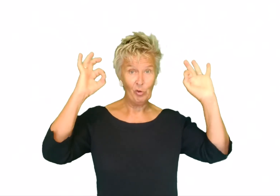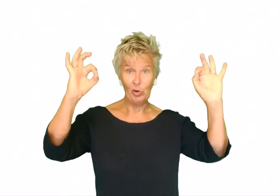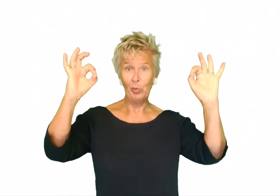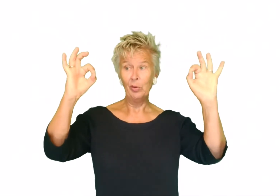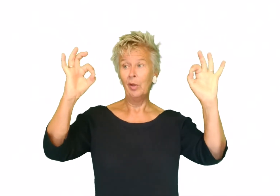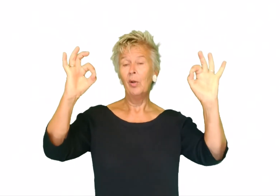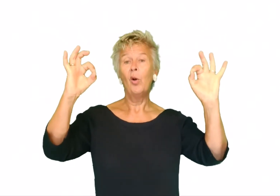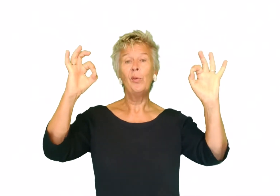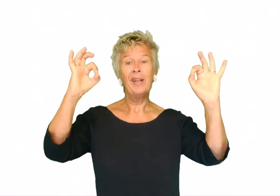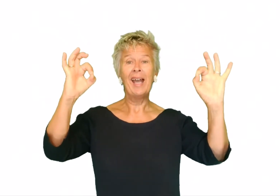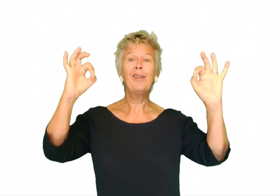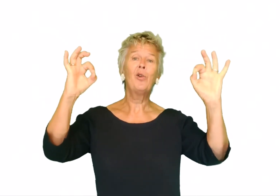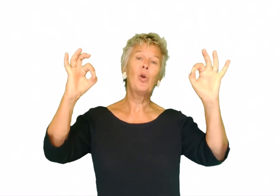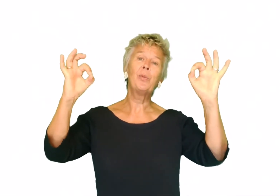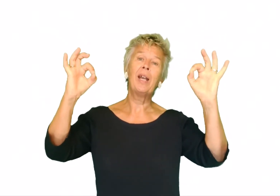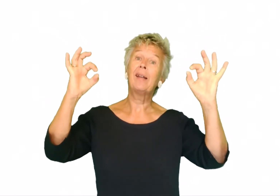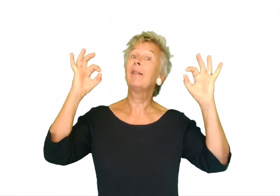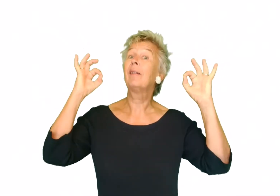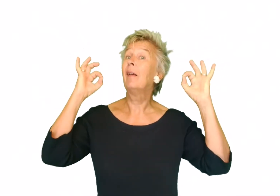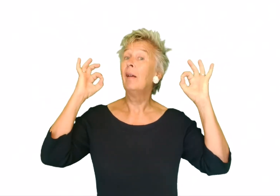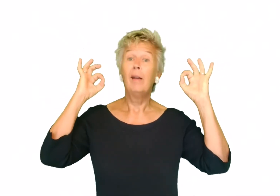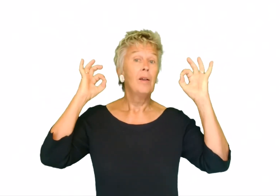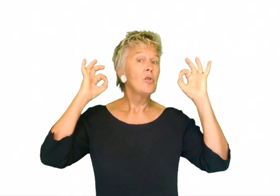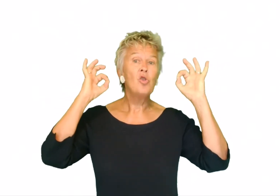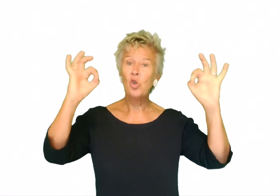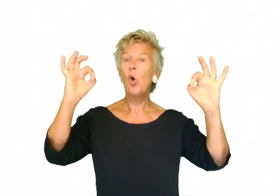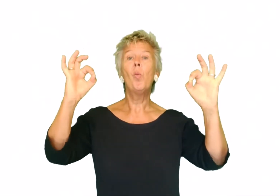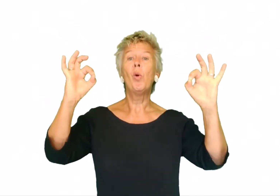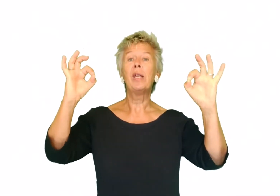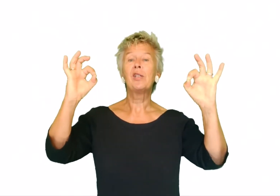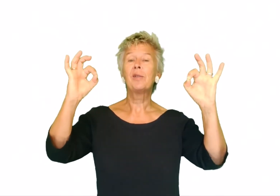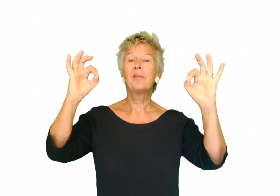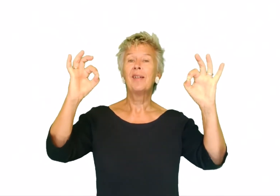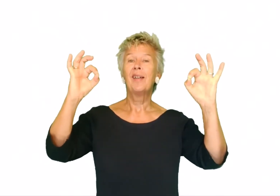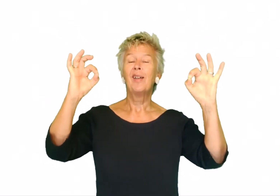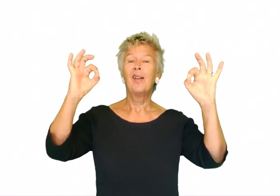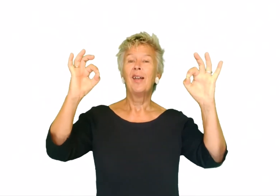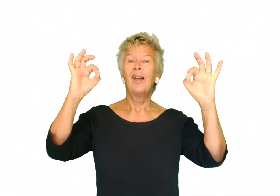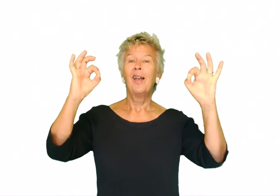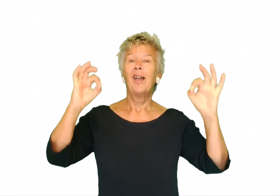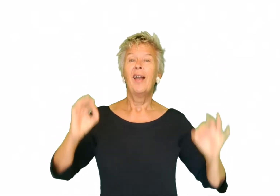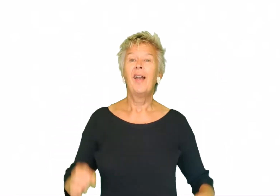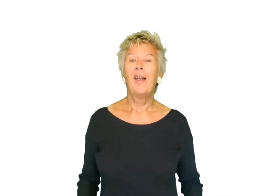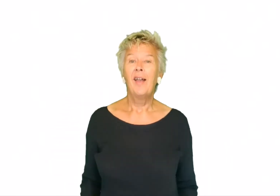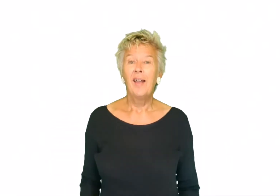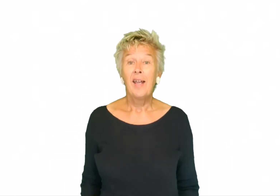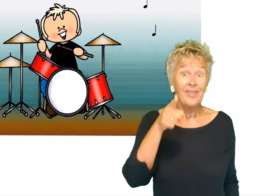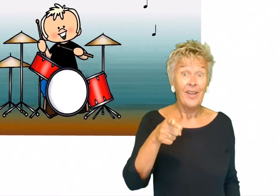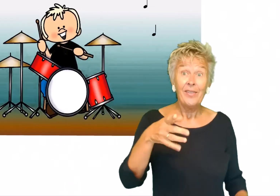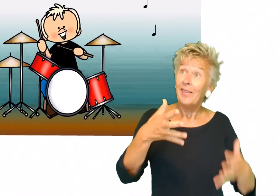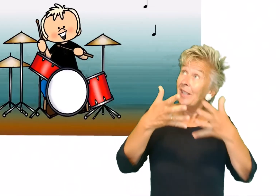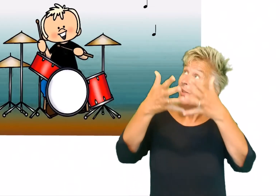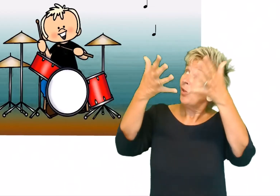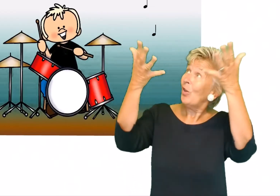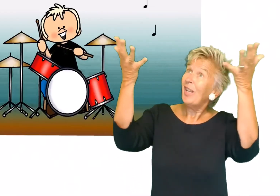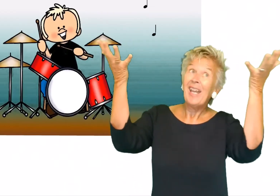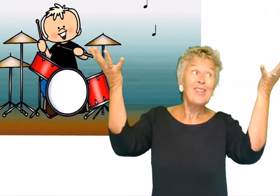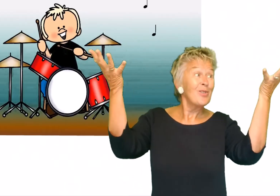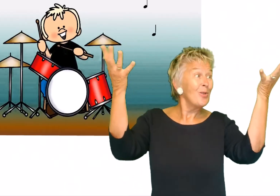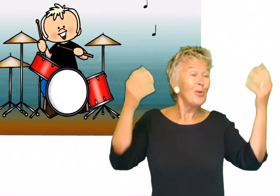dubbel om de nadruk erop te leggen dat het zo mooi is. Dat is de natuur.